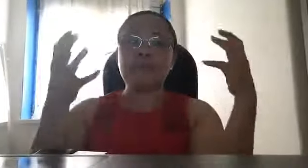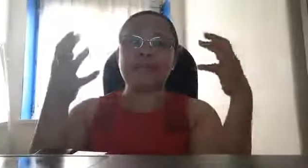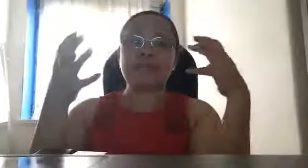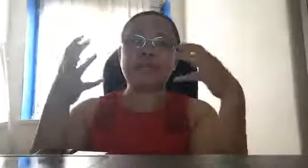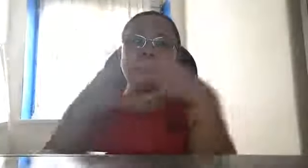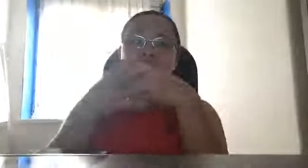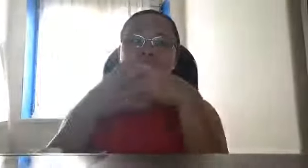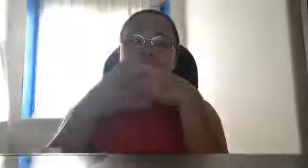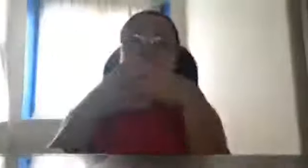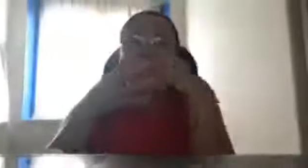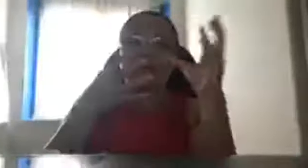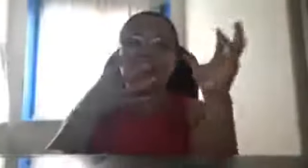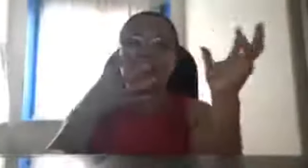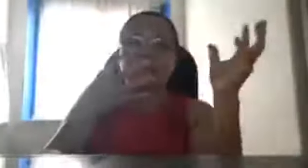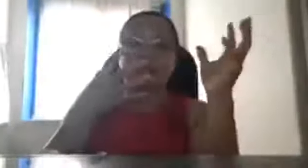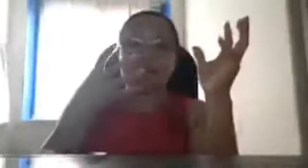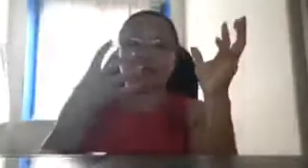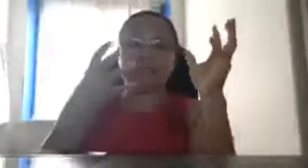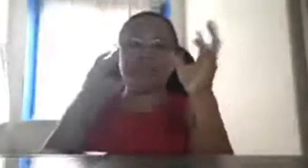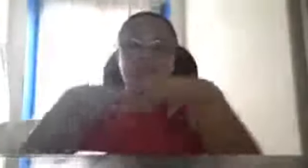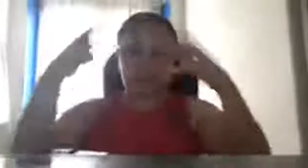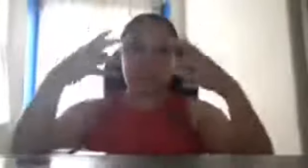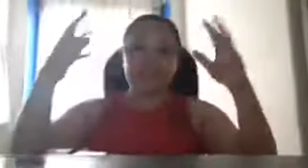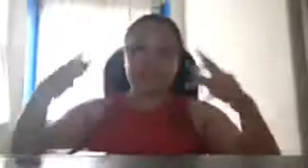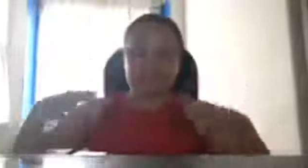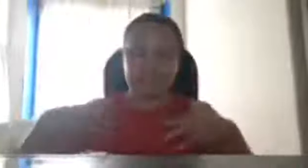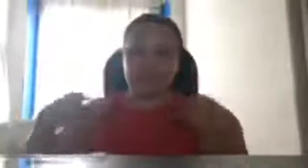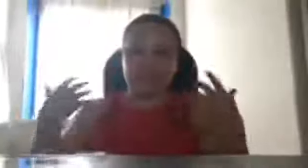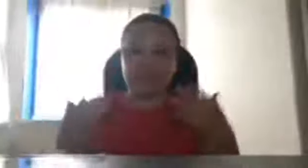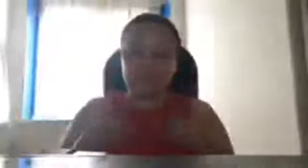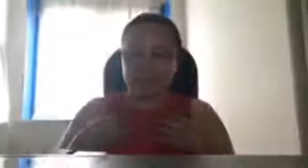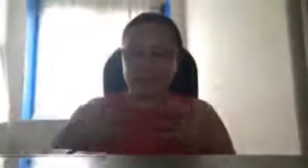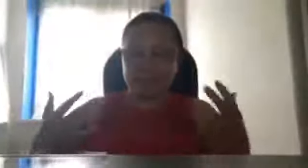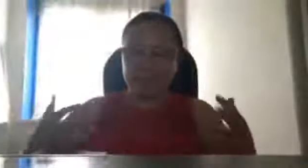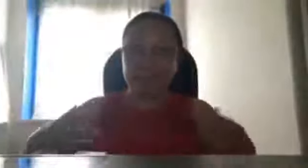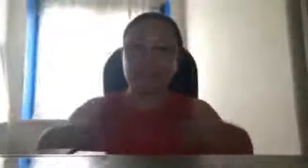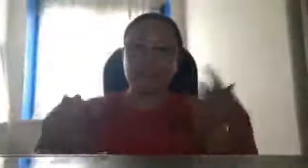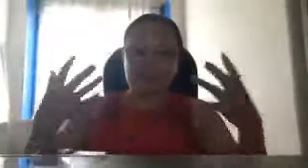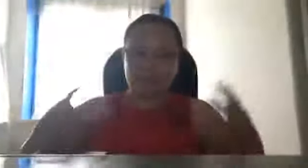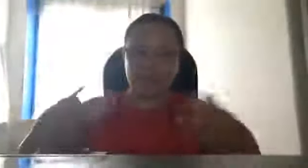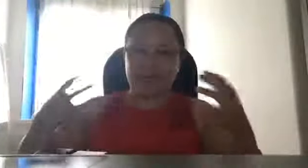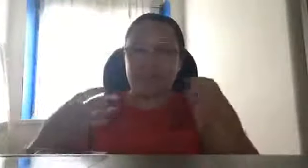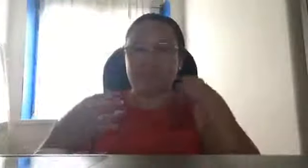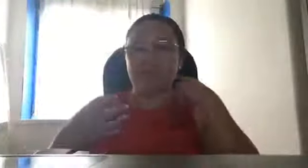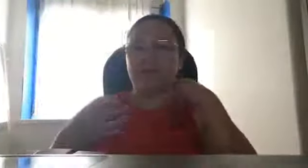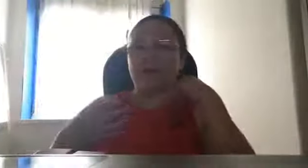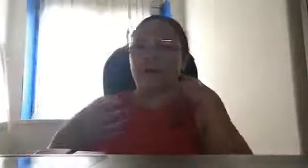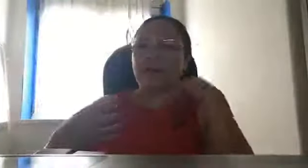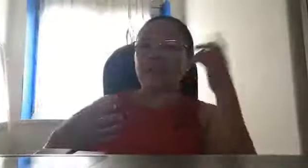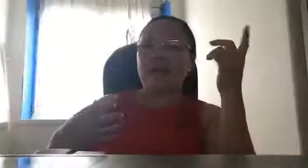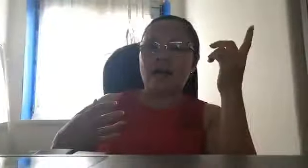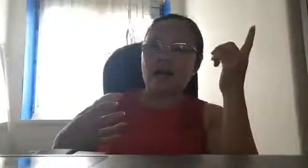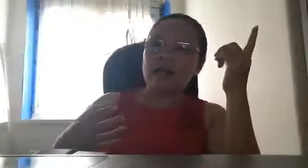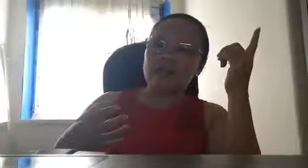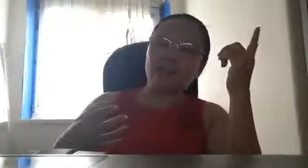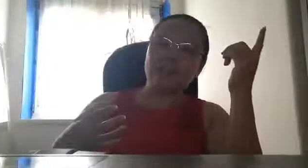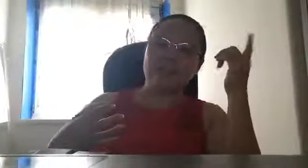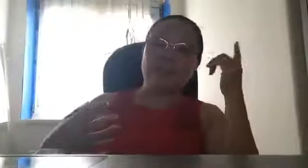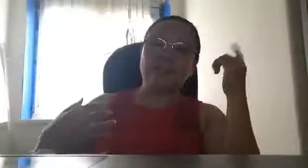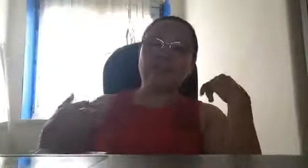pinatay ng China ang kanilang ito Sir Delphine Lorenzana ito yung paliwanag ng mga space scientist